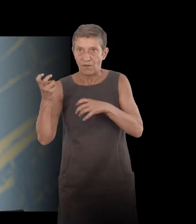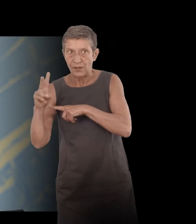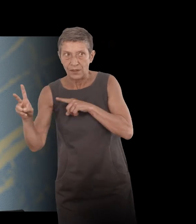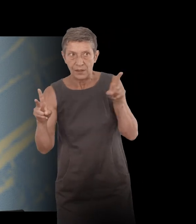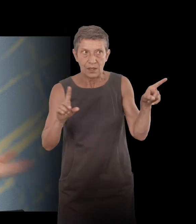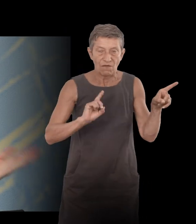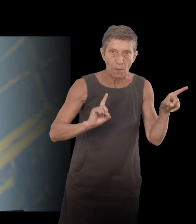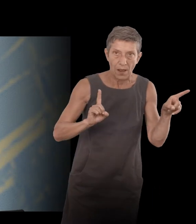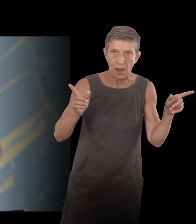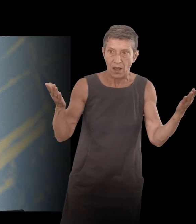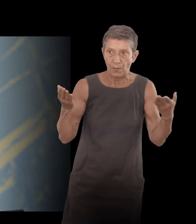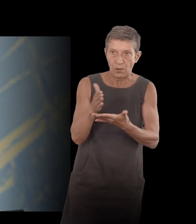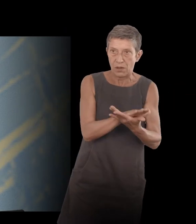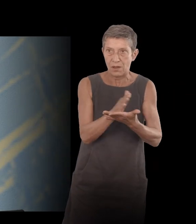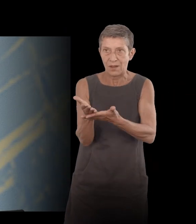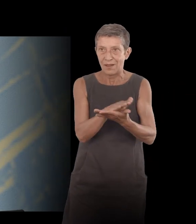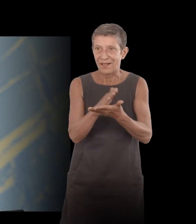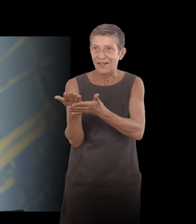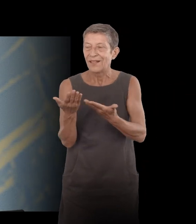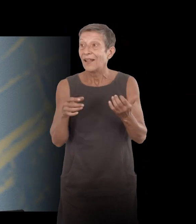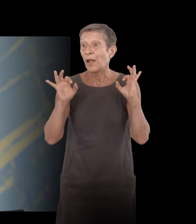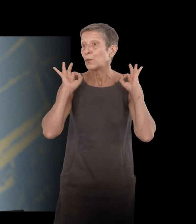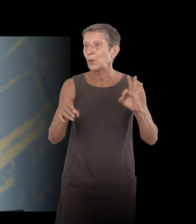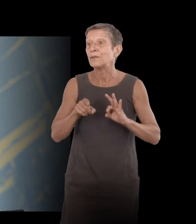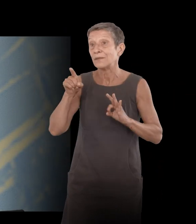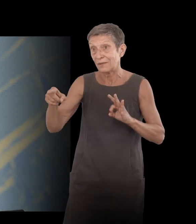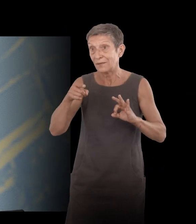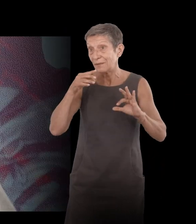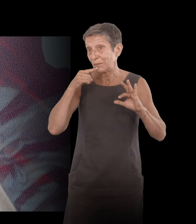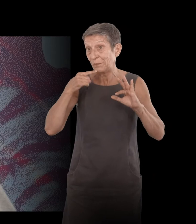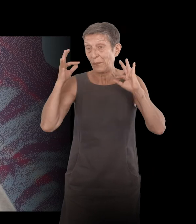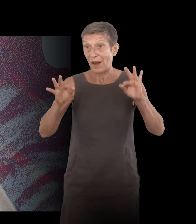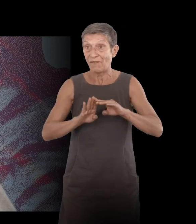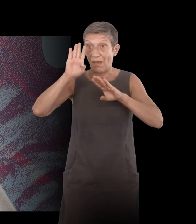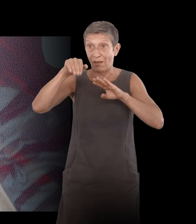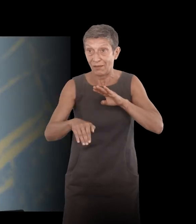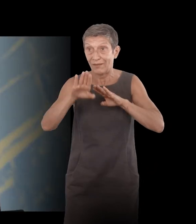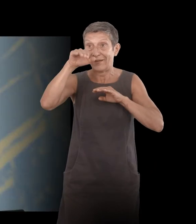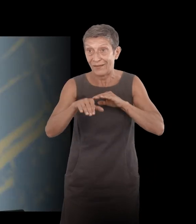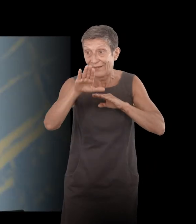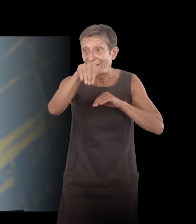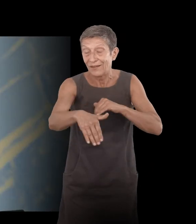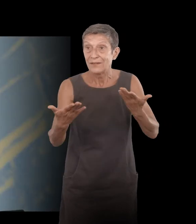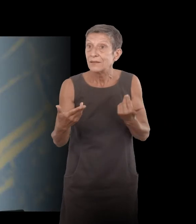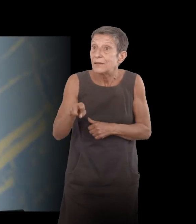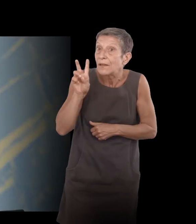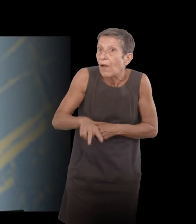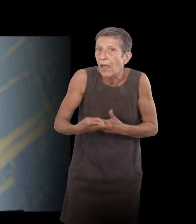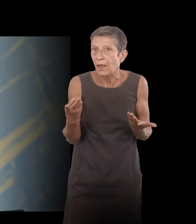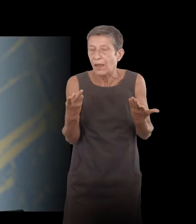Et vous avez évoqué l'image des dents de scie, et je crois que c'est pour certaines pathologies, en particulier pour les maladies chroniques, il y a des